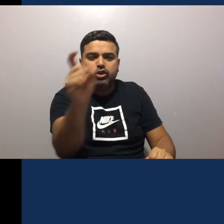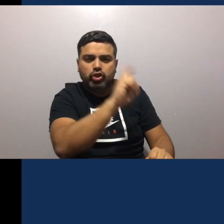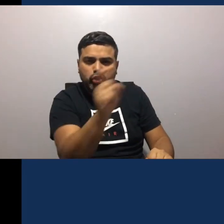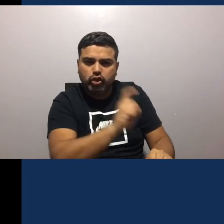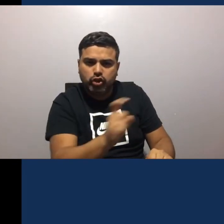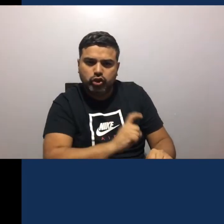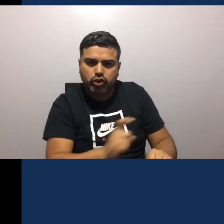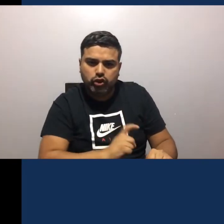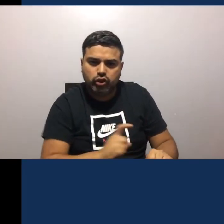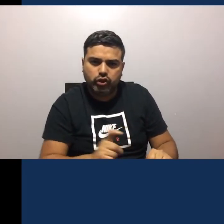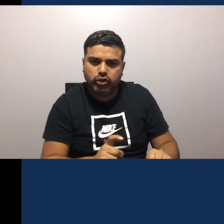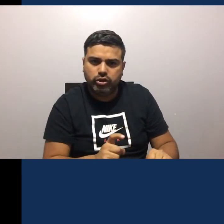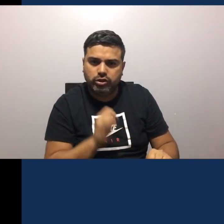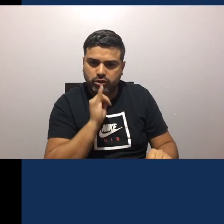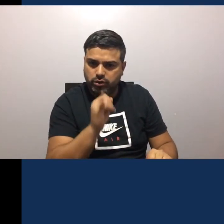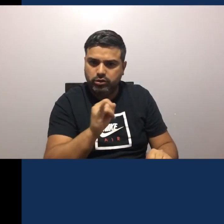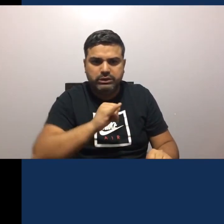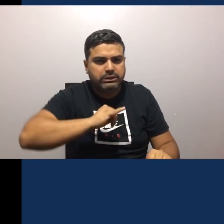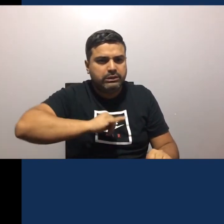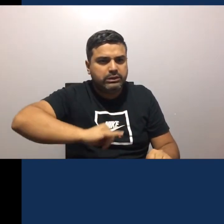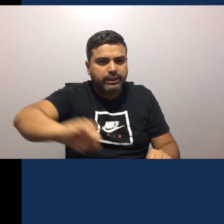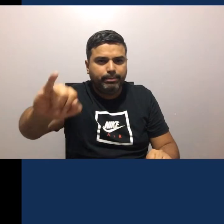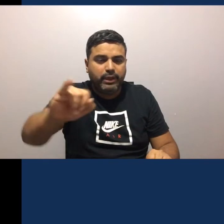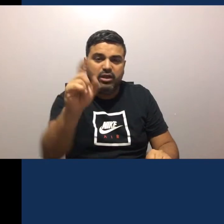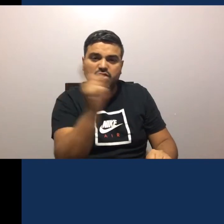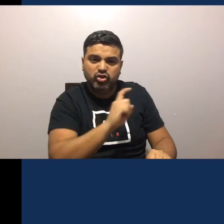Trata de hacerlo Con cloro Si